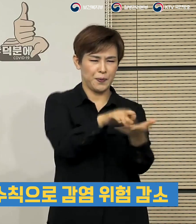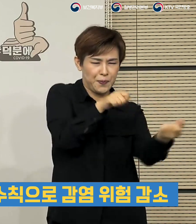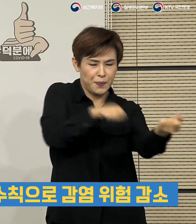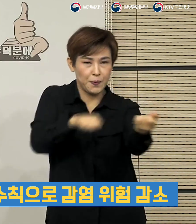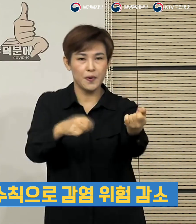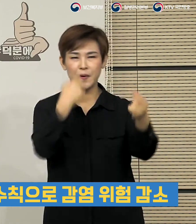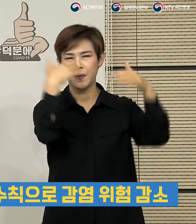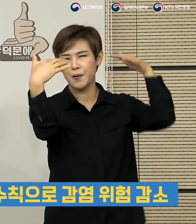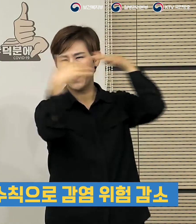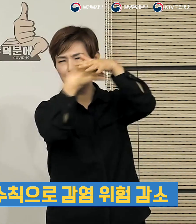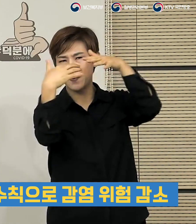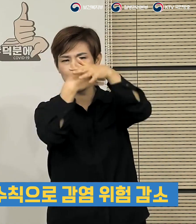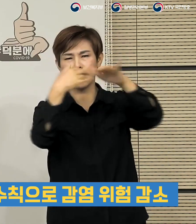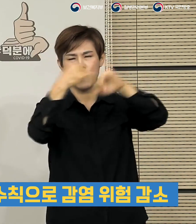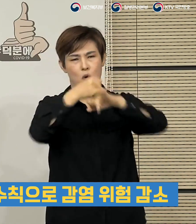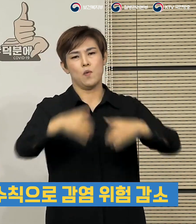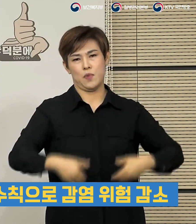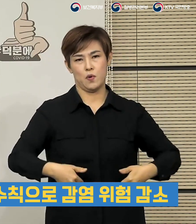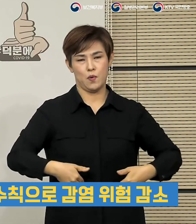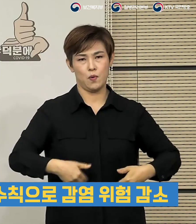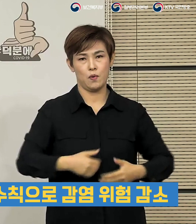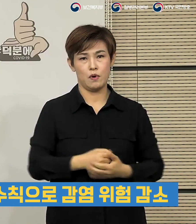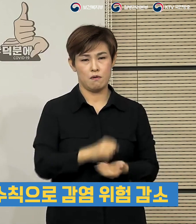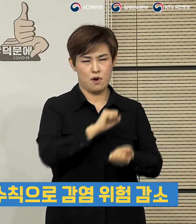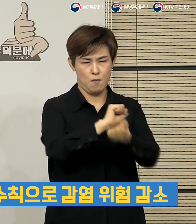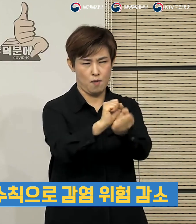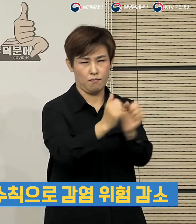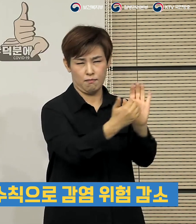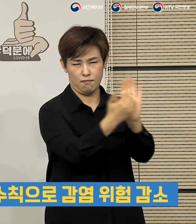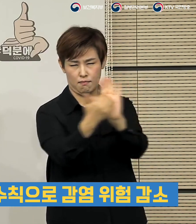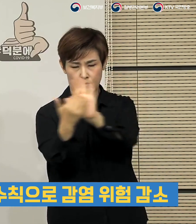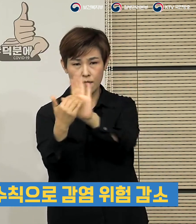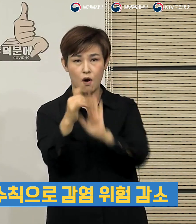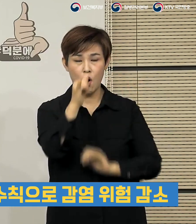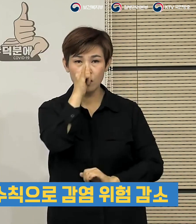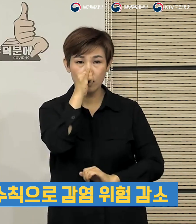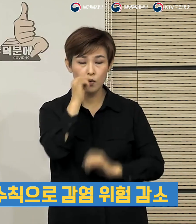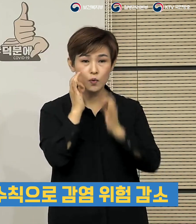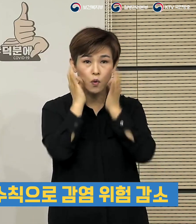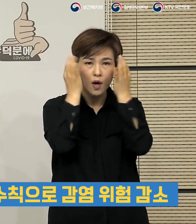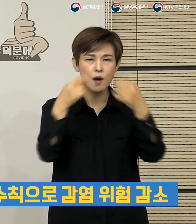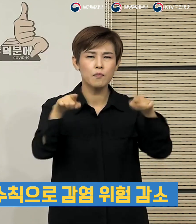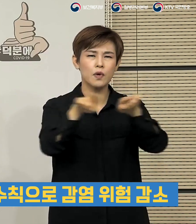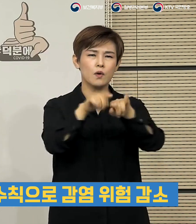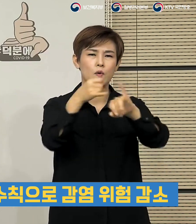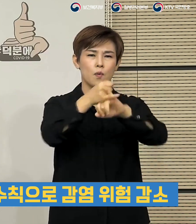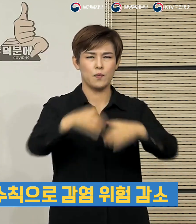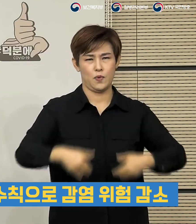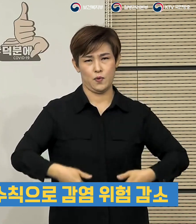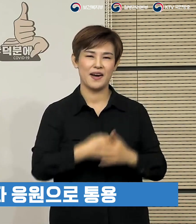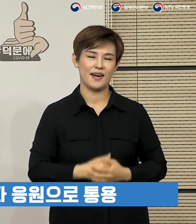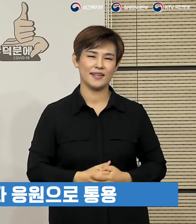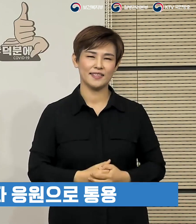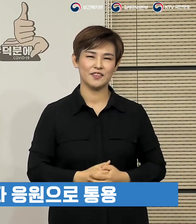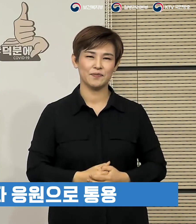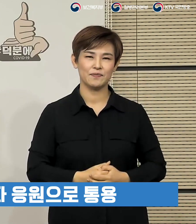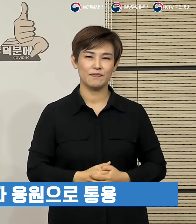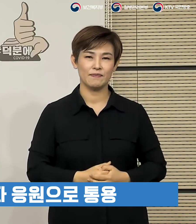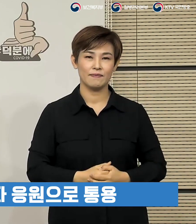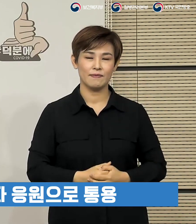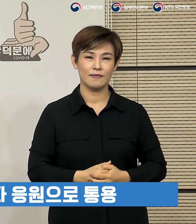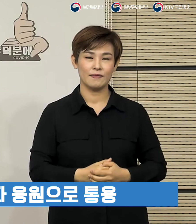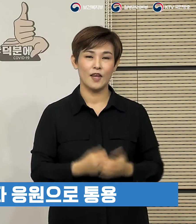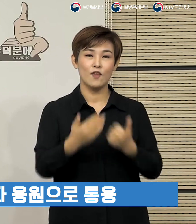등 감염 취약 요소를 줄여나가는 시설의 노력이 함께해야 함을 강조드립니다. 덕분에